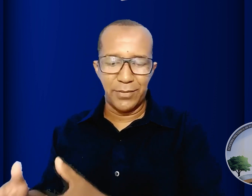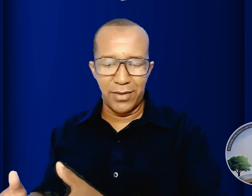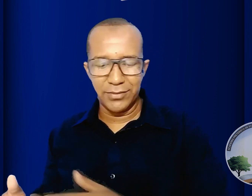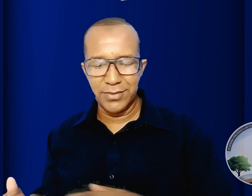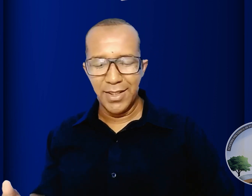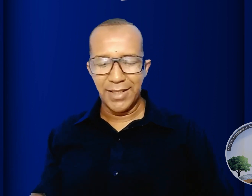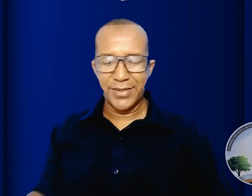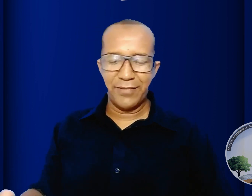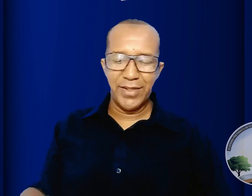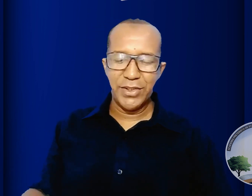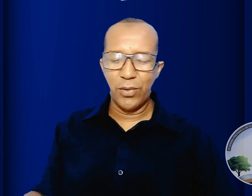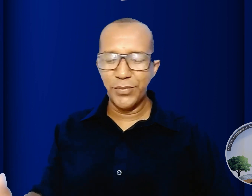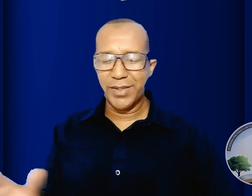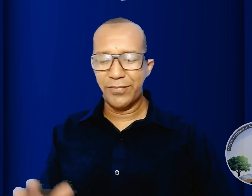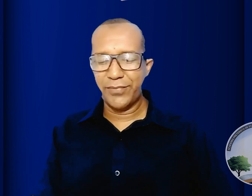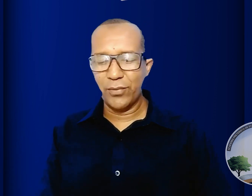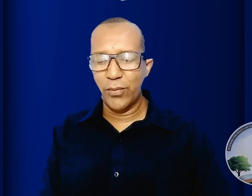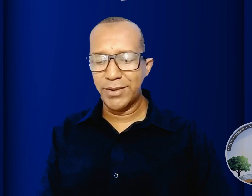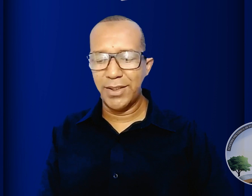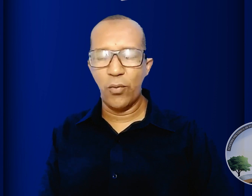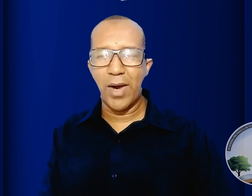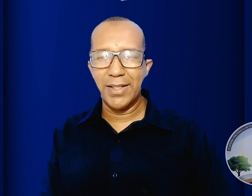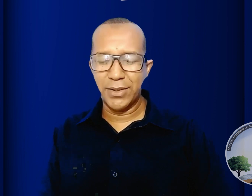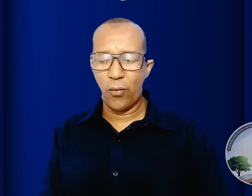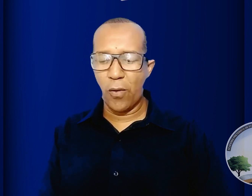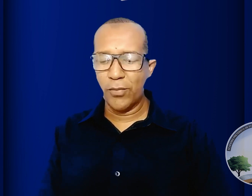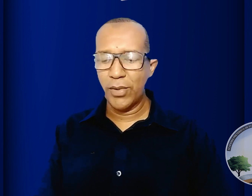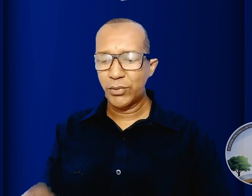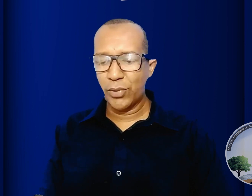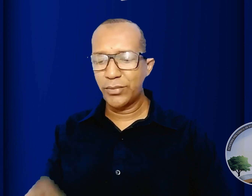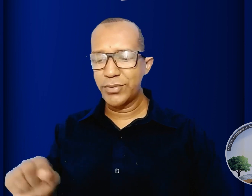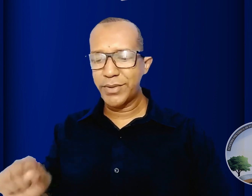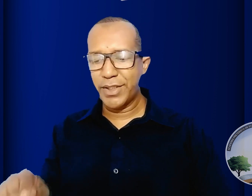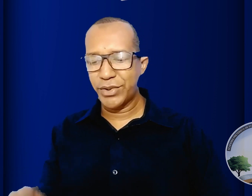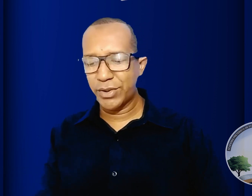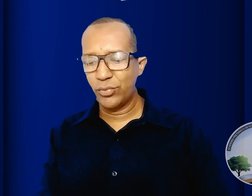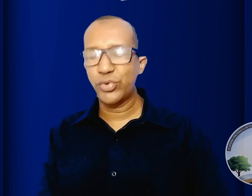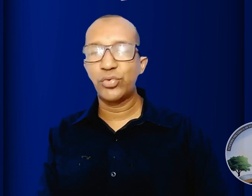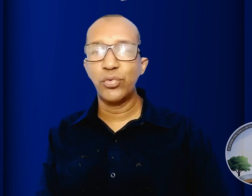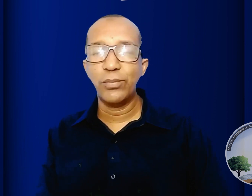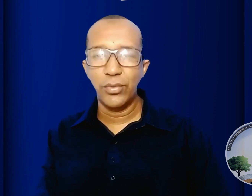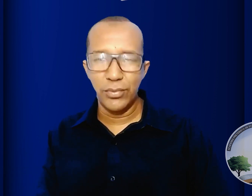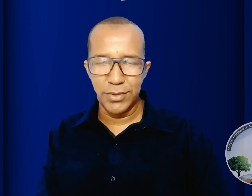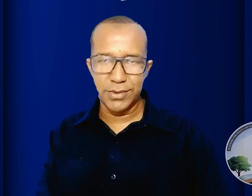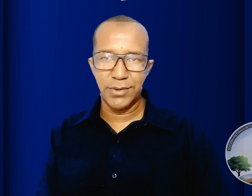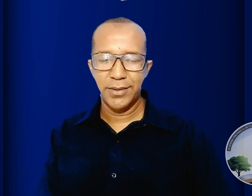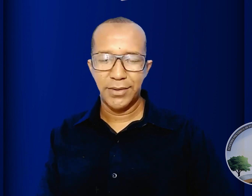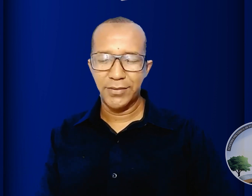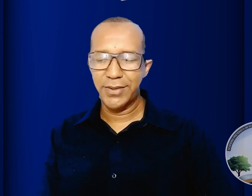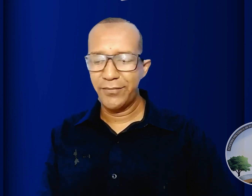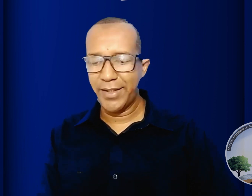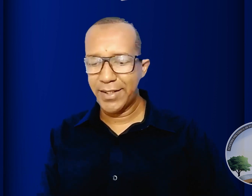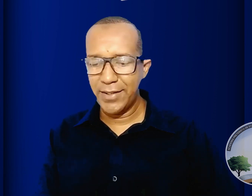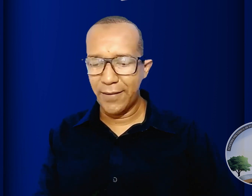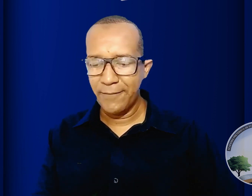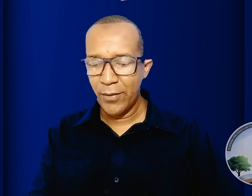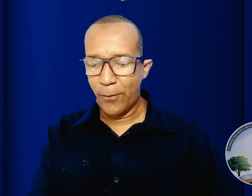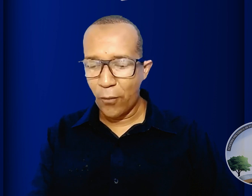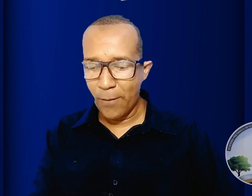mortos através de outra figura de linguagem como todos os que estão nos túmulos só você ver aqui um pouco